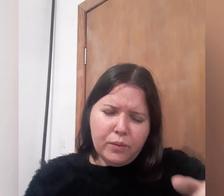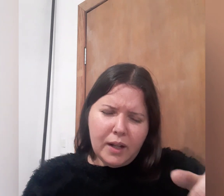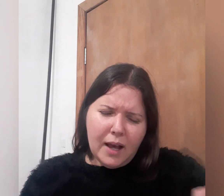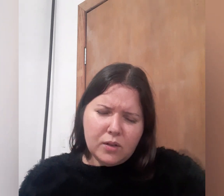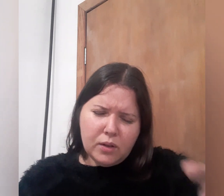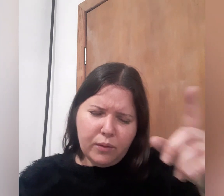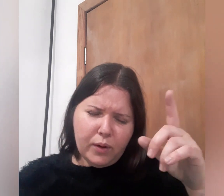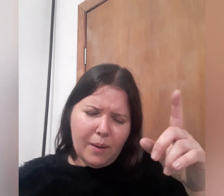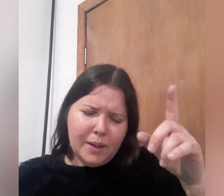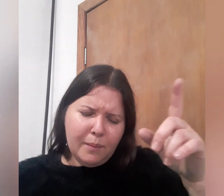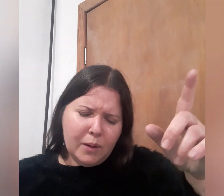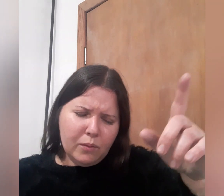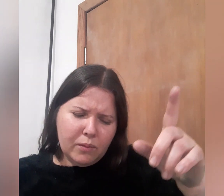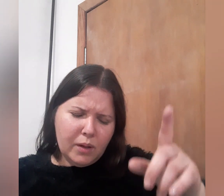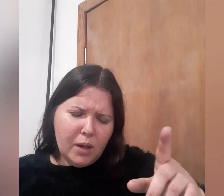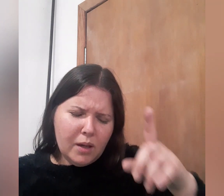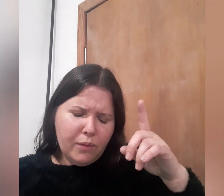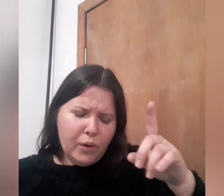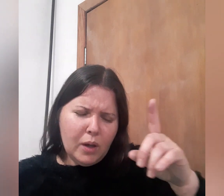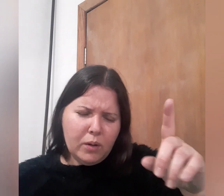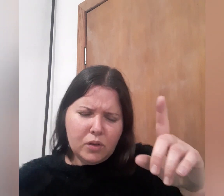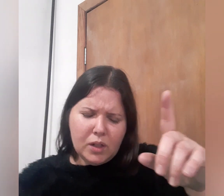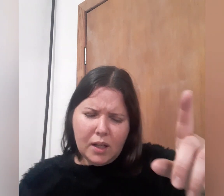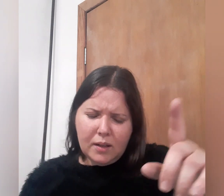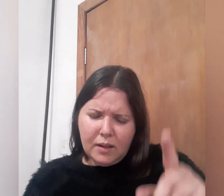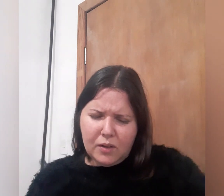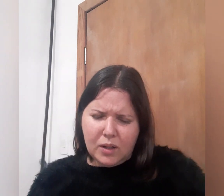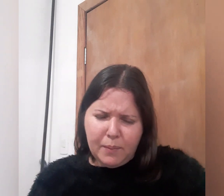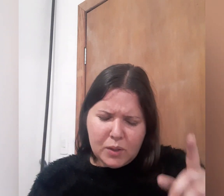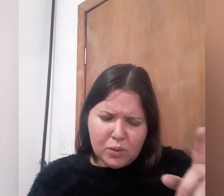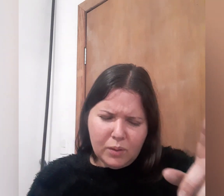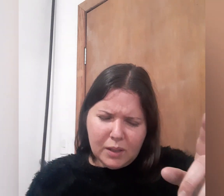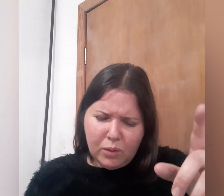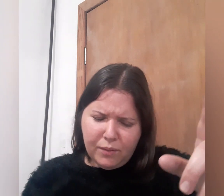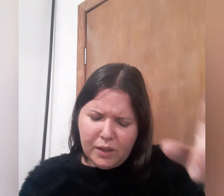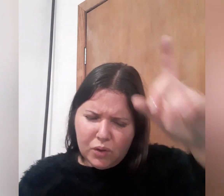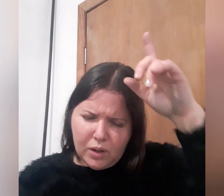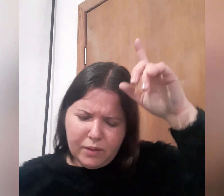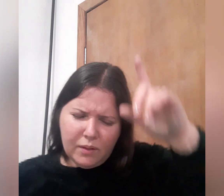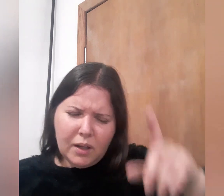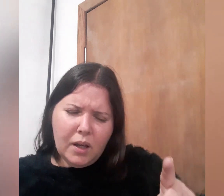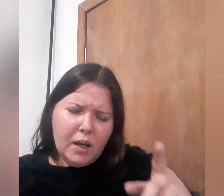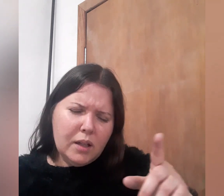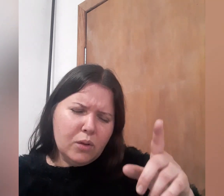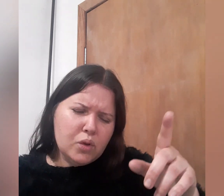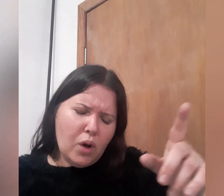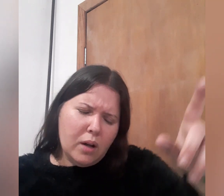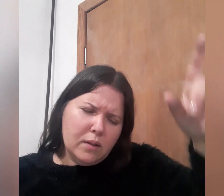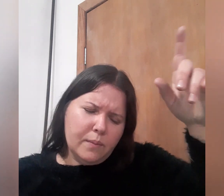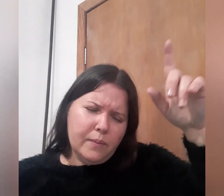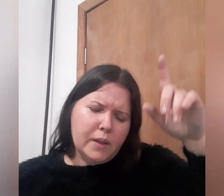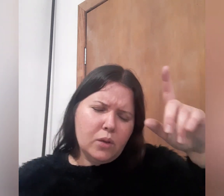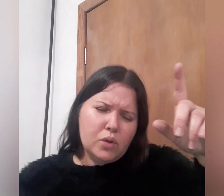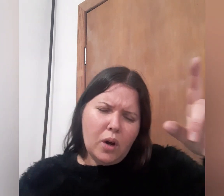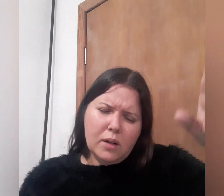verás que foi a minha mão, que foi eu que tirei esta pessoa da Tua vida, jovem. E não chore, não chores,